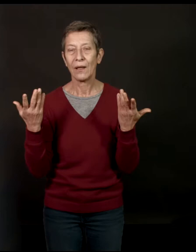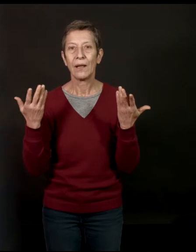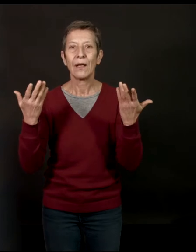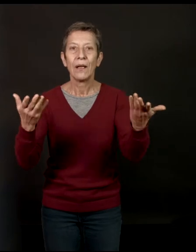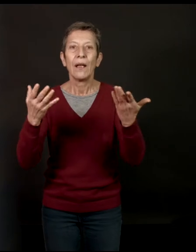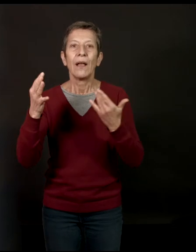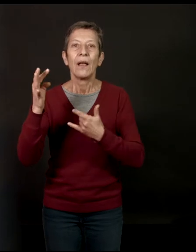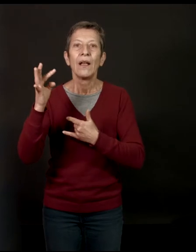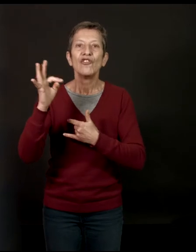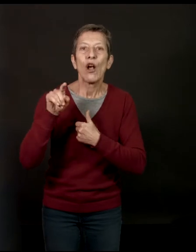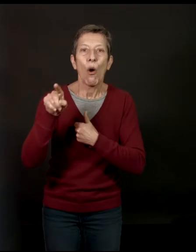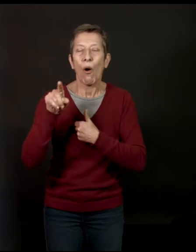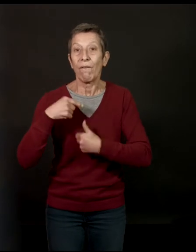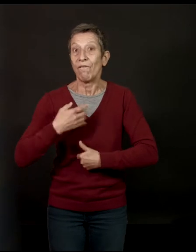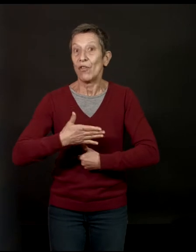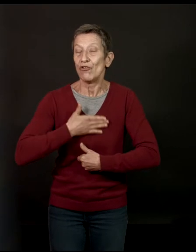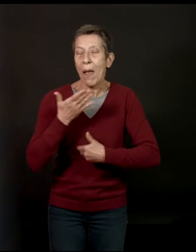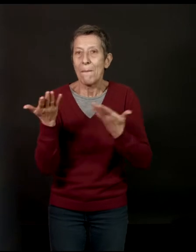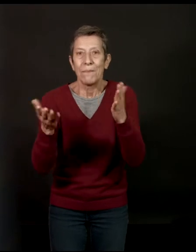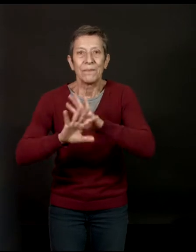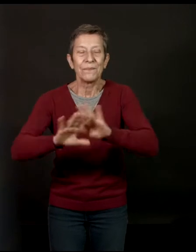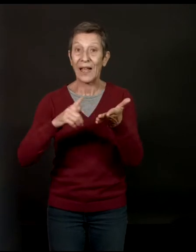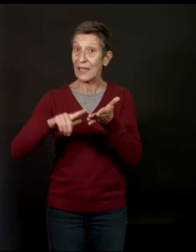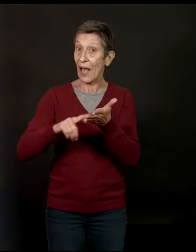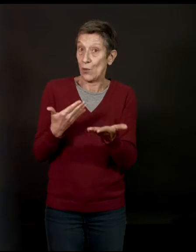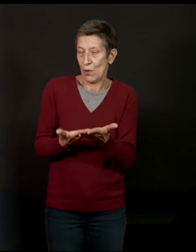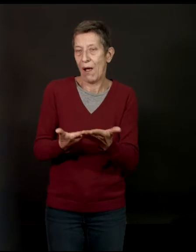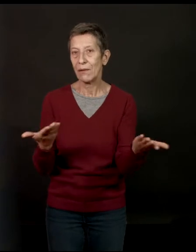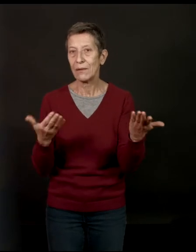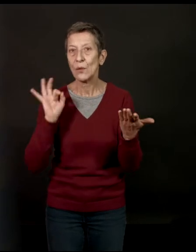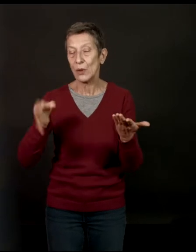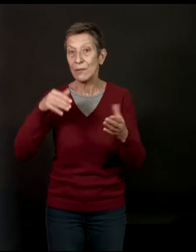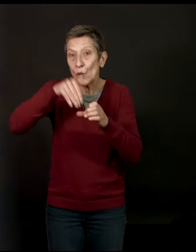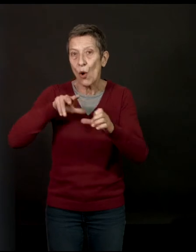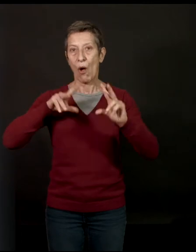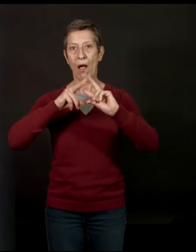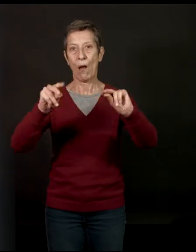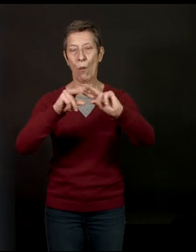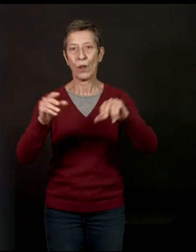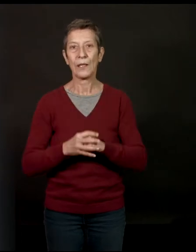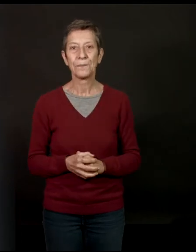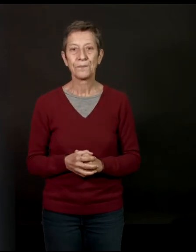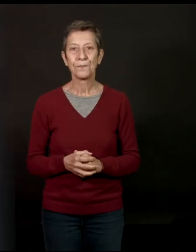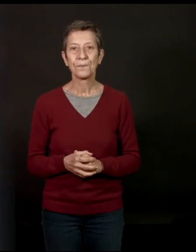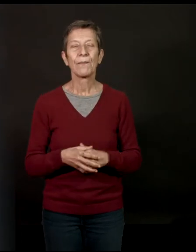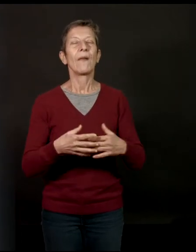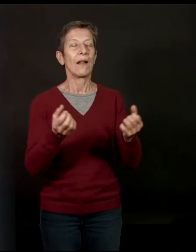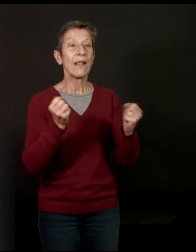J'aime le Tchékov des nouvelles. J'aime ce type de littérature qui raconte. D'accord. Et la non-fiction,